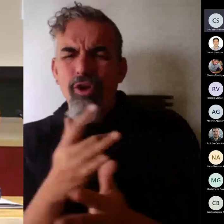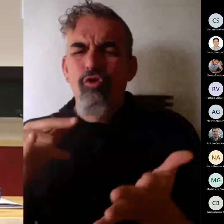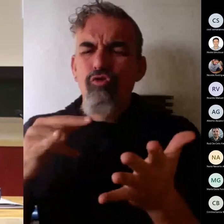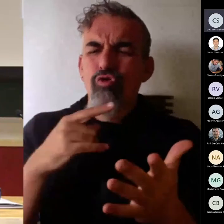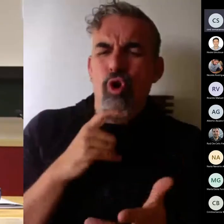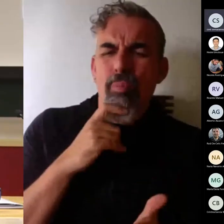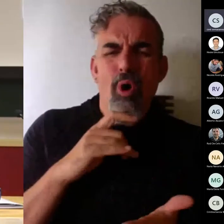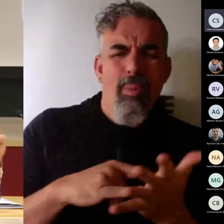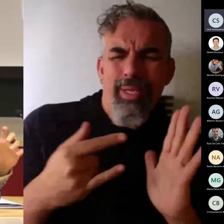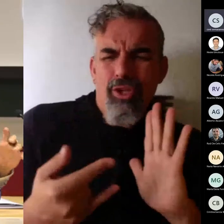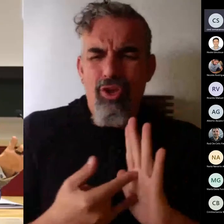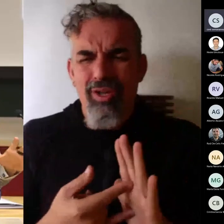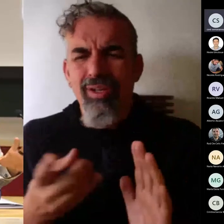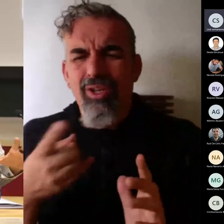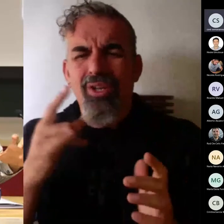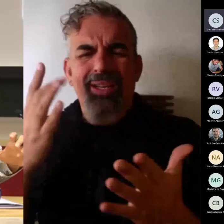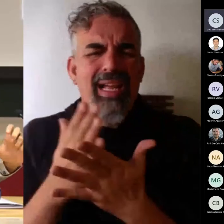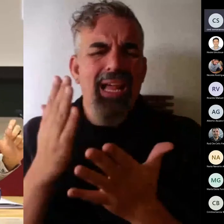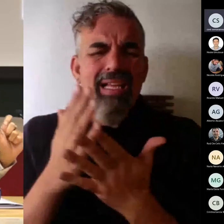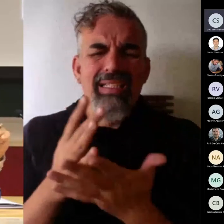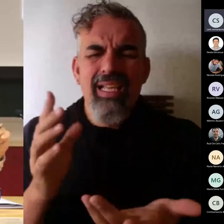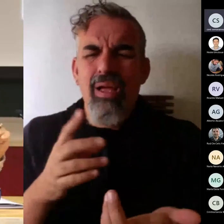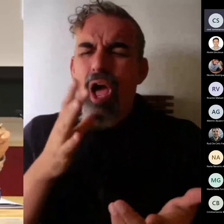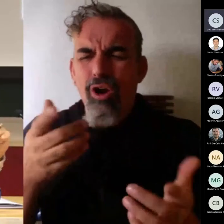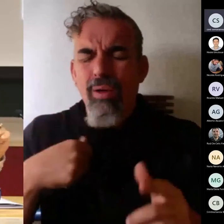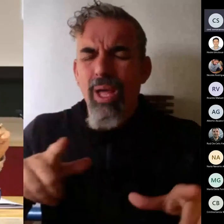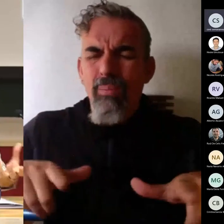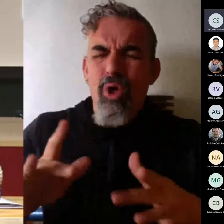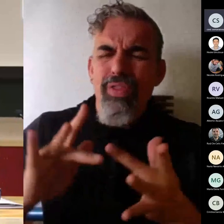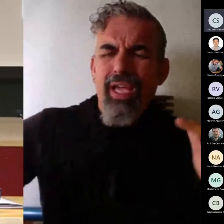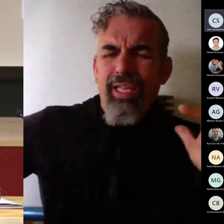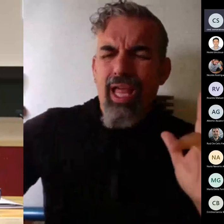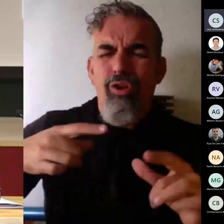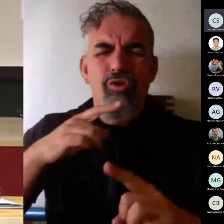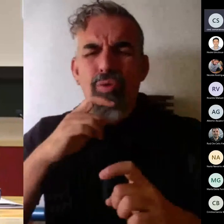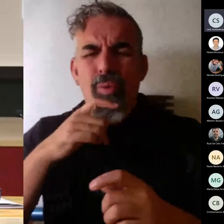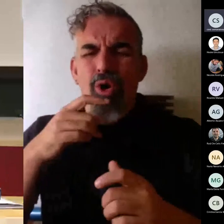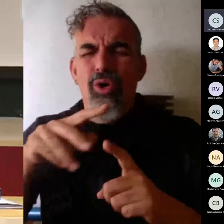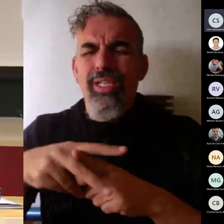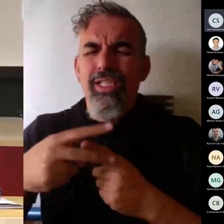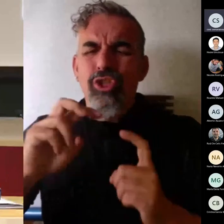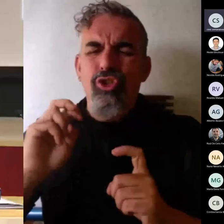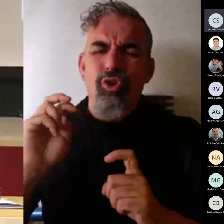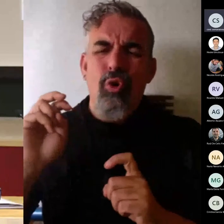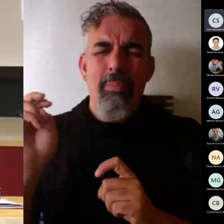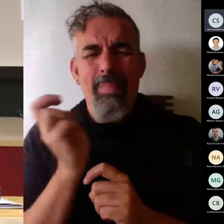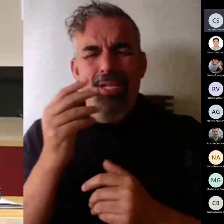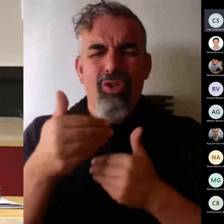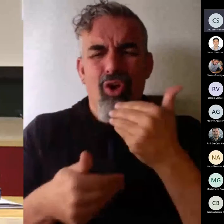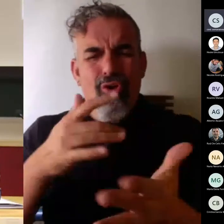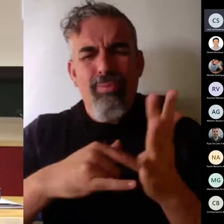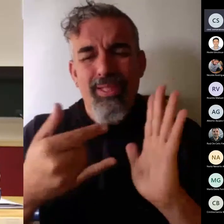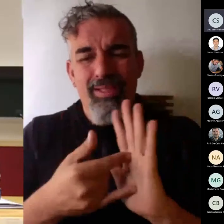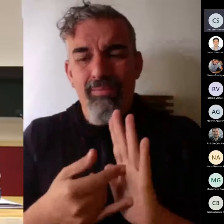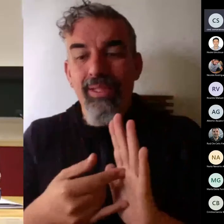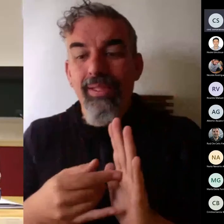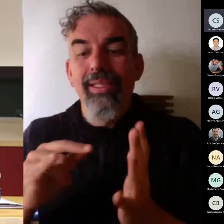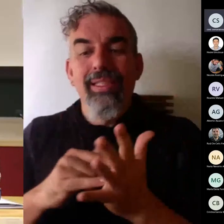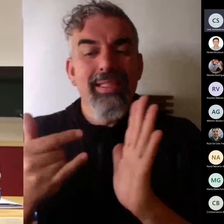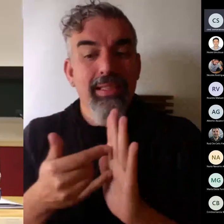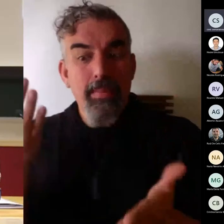clase invertida voy a utilizar el portafolio digital como instrumento metodológico y sistema de evaluación prueba final